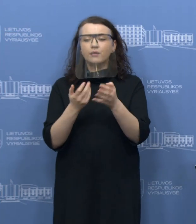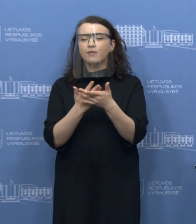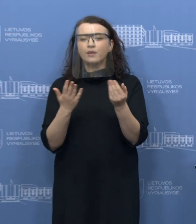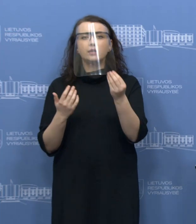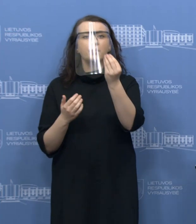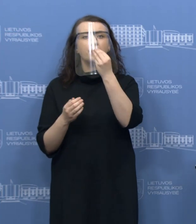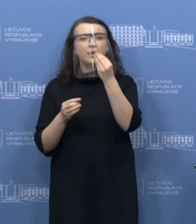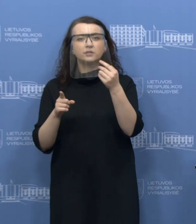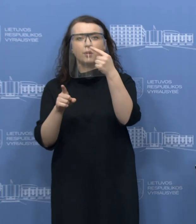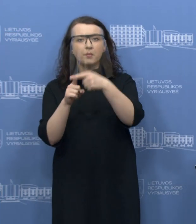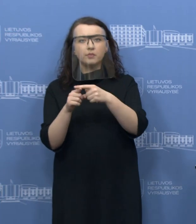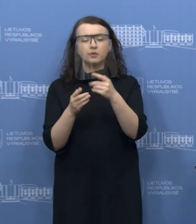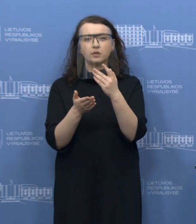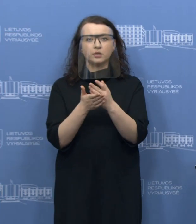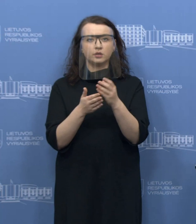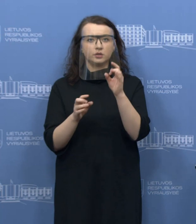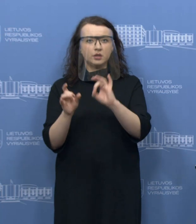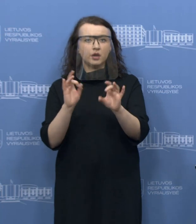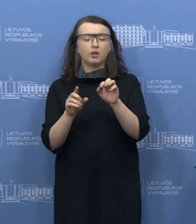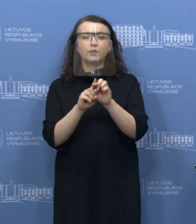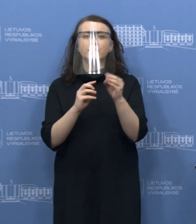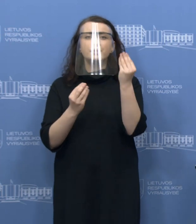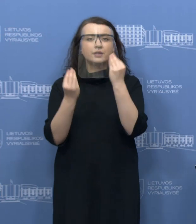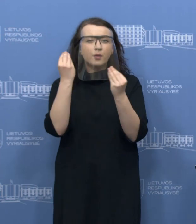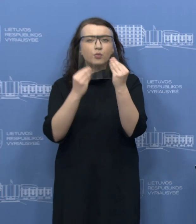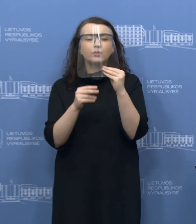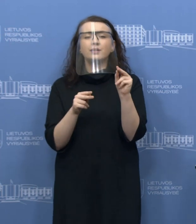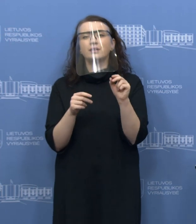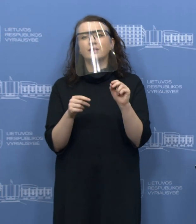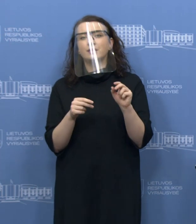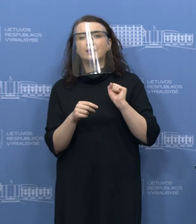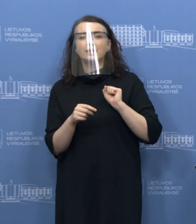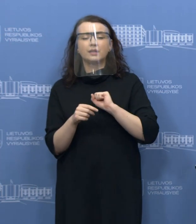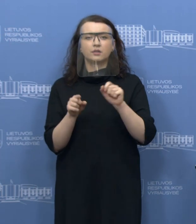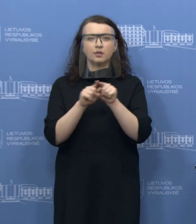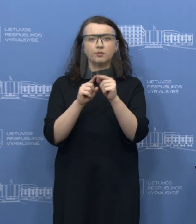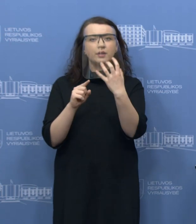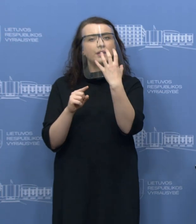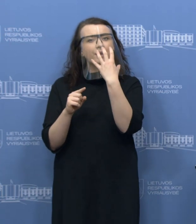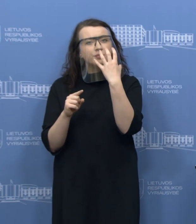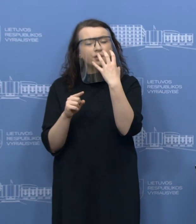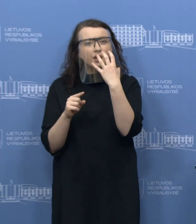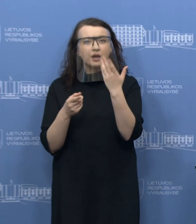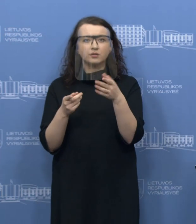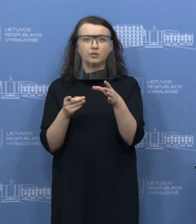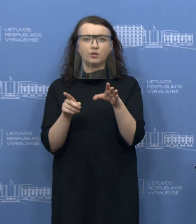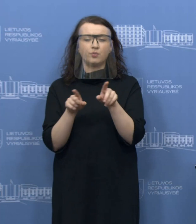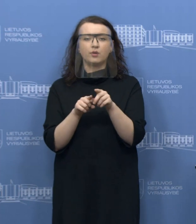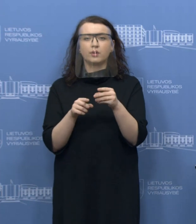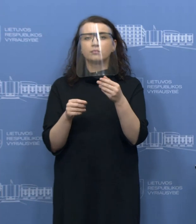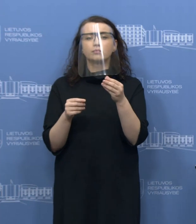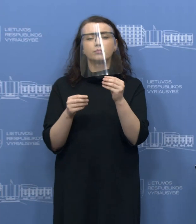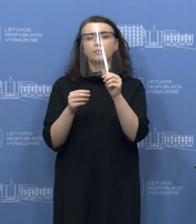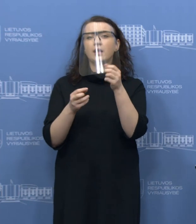maisto papildai, kurie turi nevastebuklingą gydomą ją galę, taip pat respiratoriai, kurie patikiami kaip patys